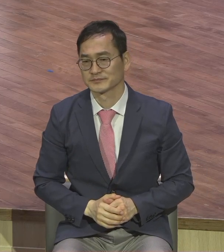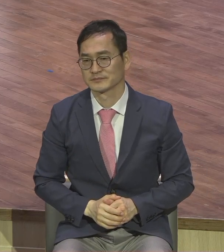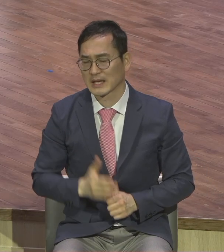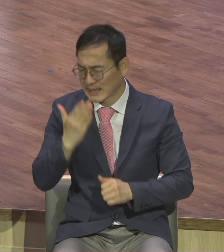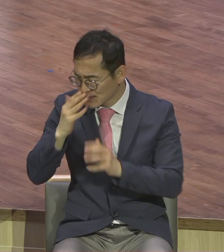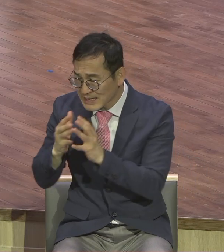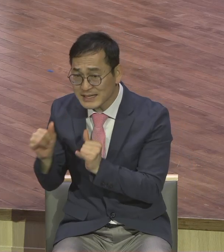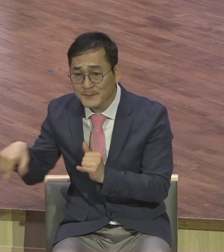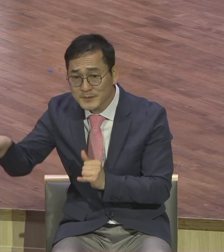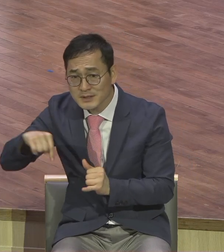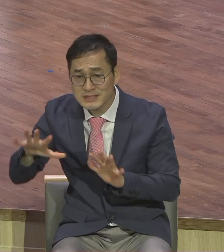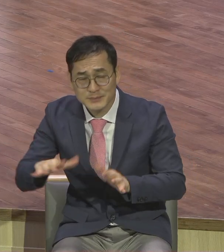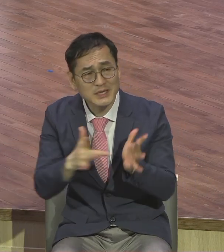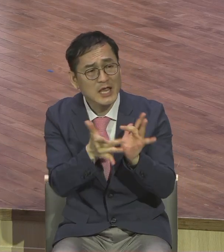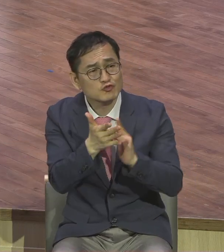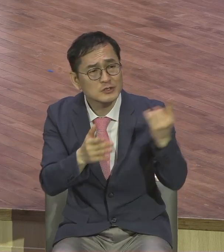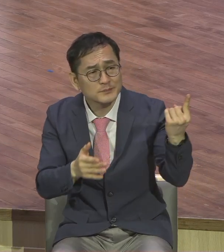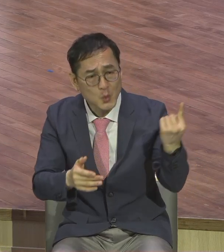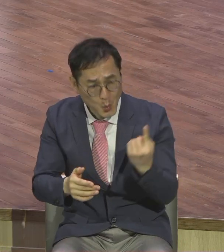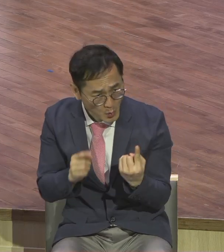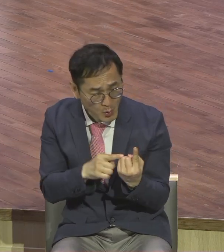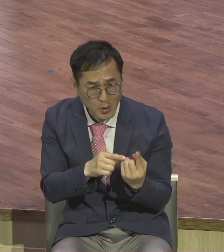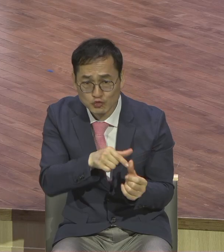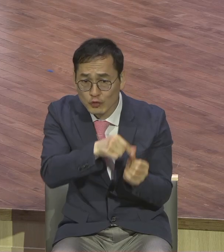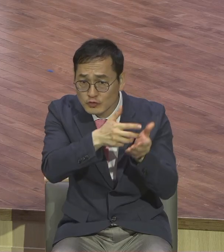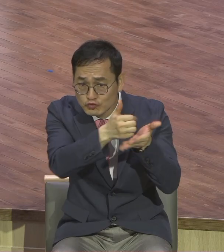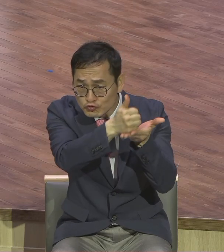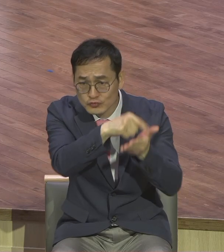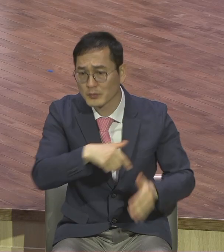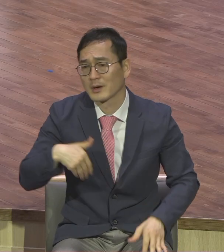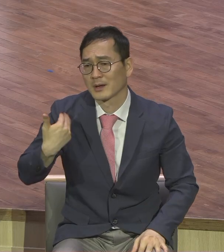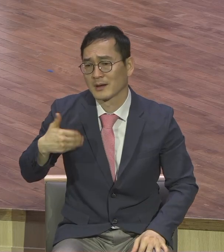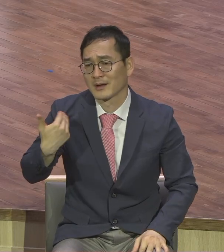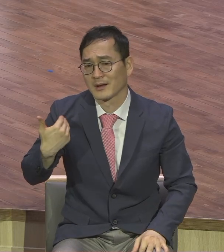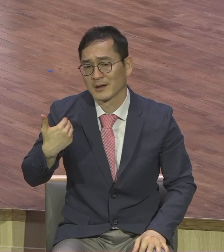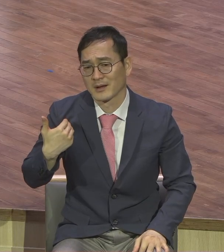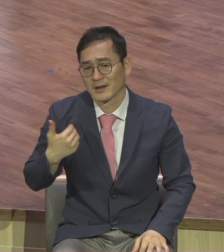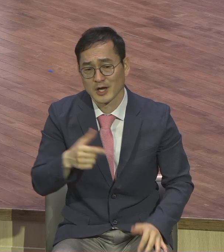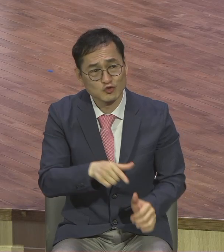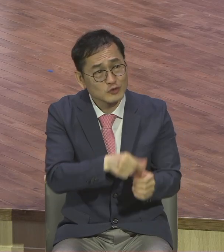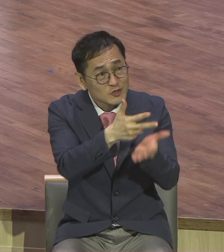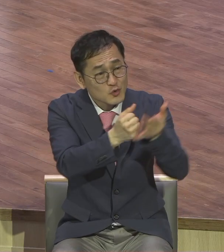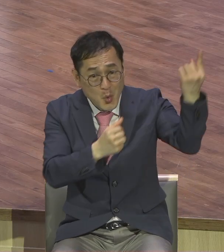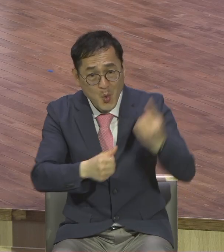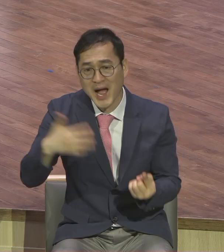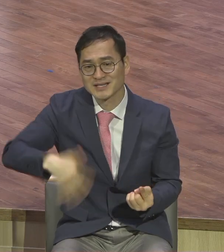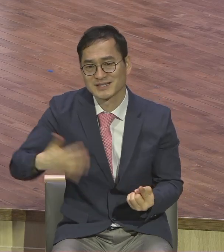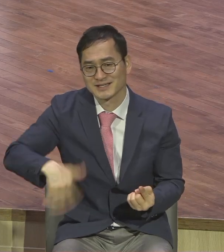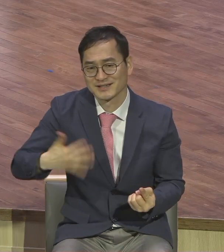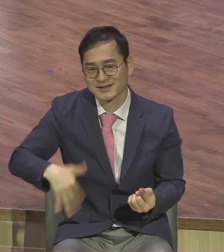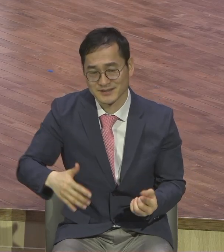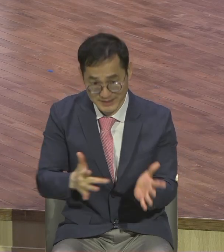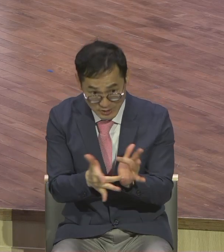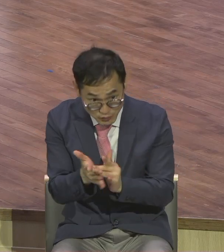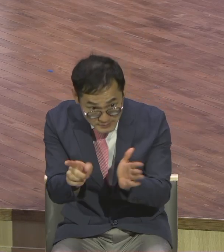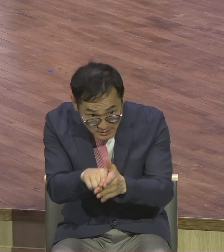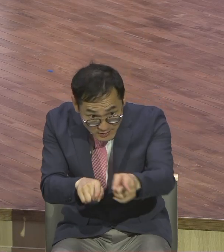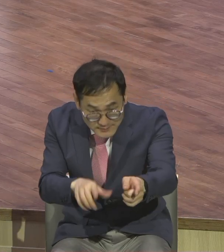2000년이 지난 지금도 마찬가지 예수 안 믿습니다. 예수 믿으면 쫓아내고 죽입니다. 이스라엘에서